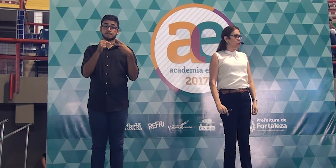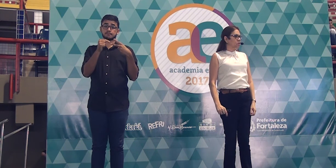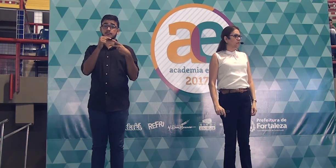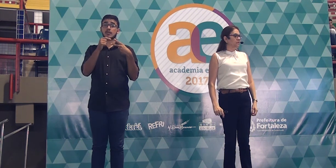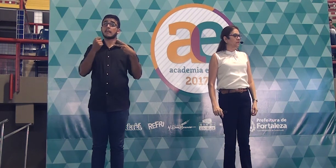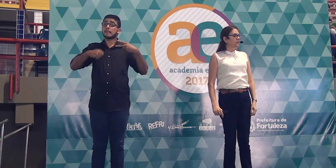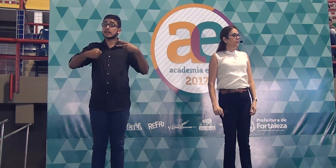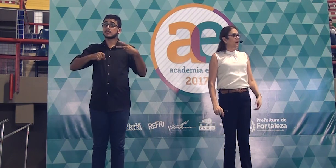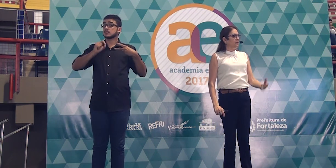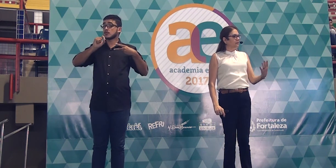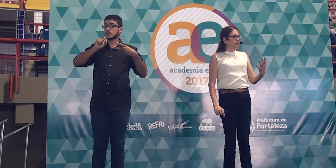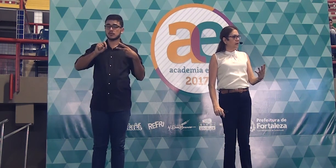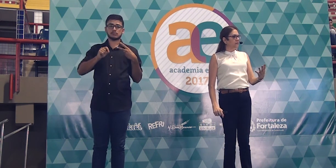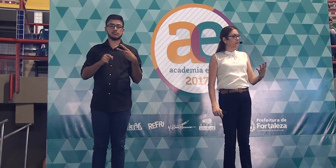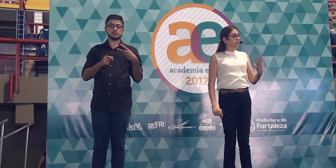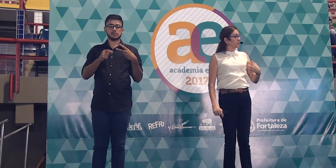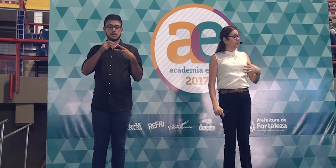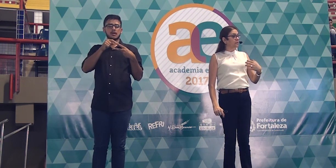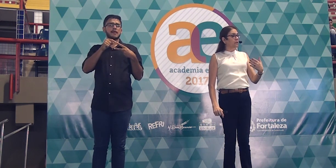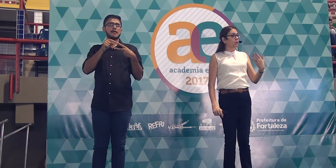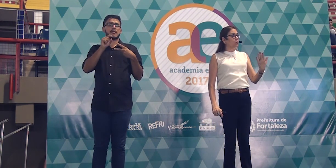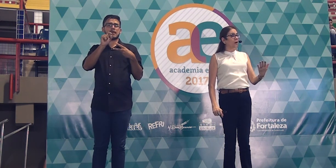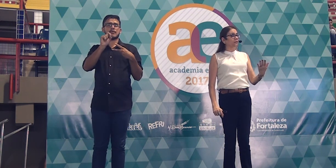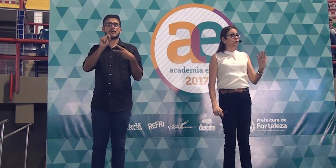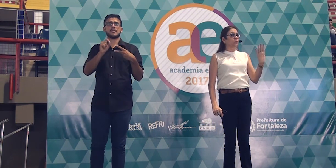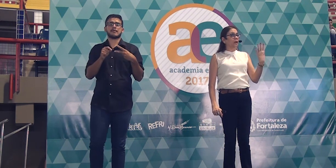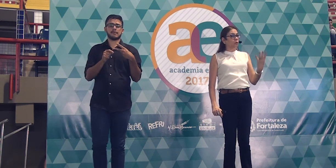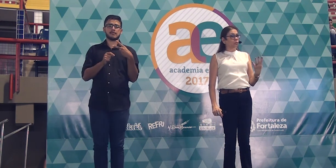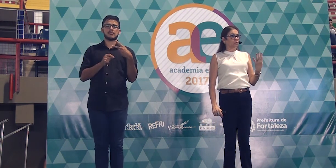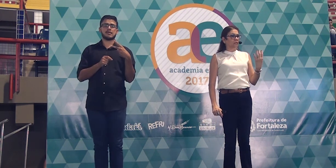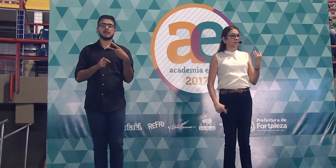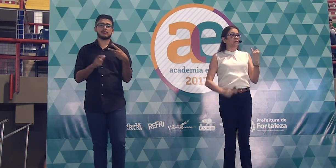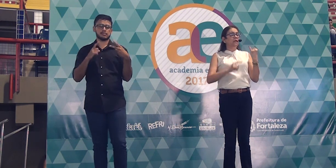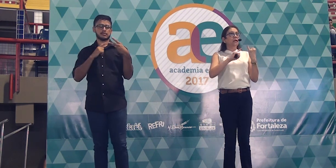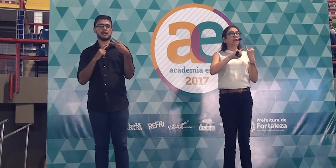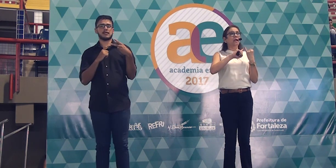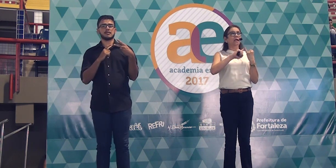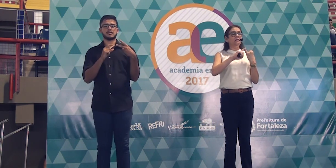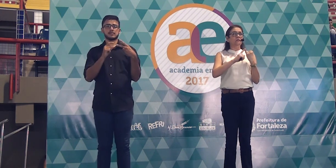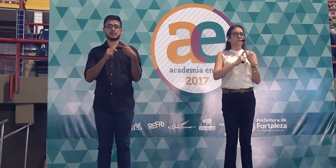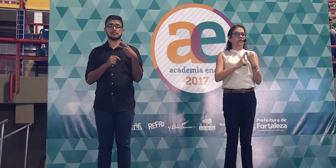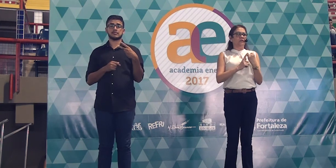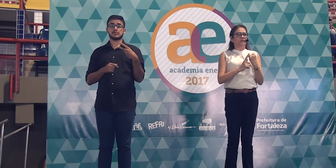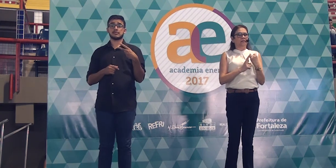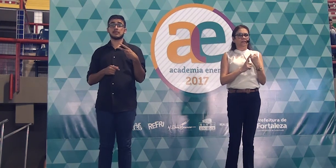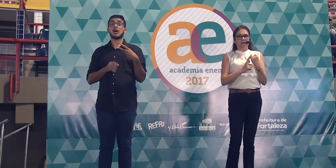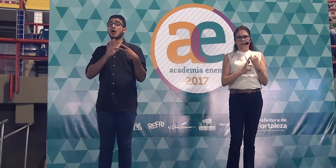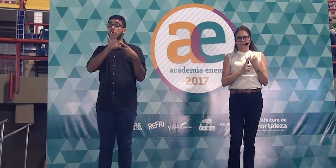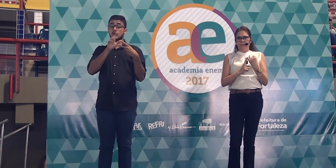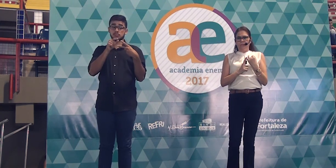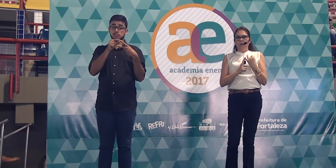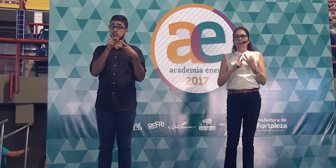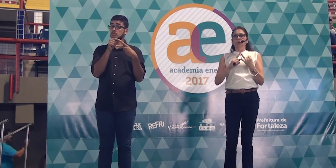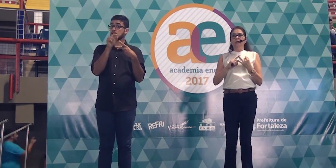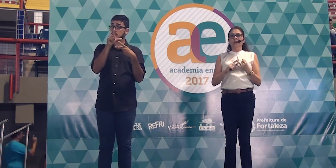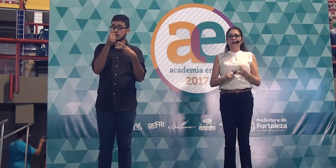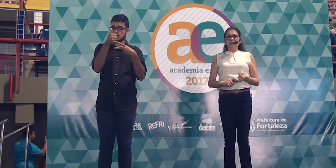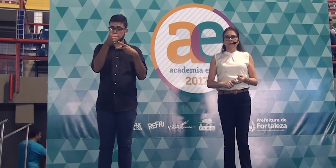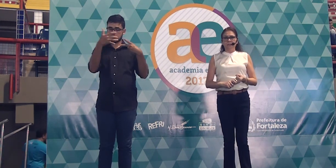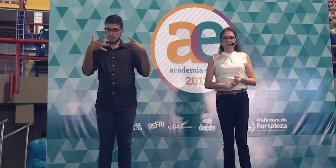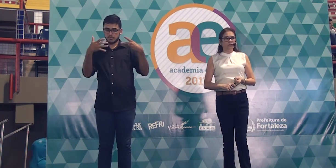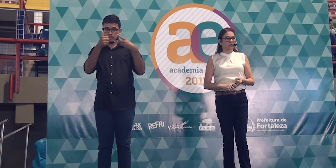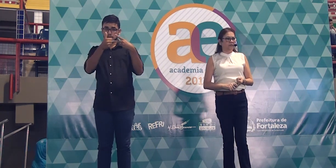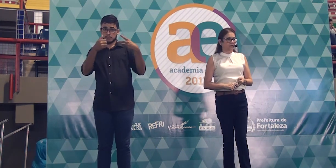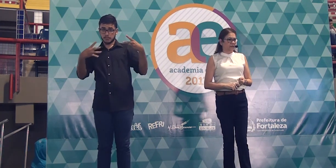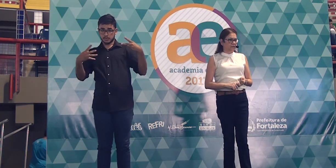respostas para três, três não, quatro perguntas. Quem vai fazer, o que